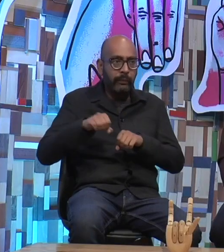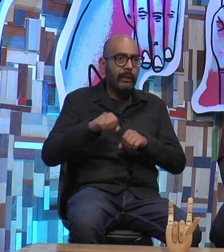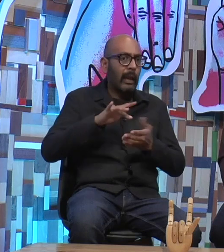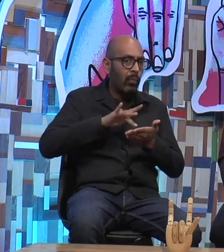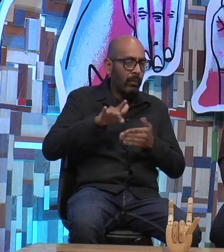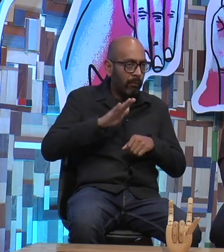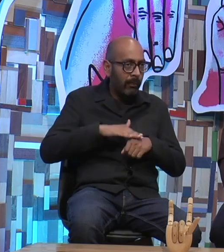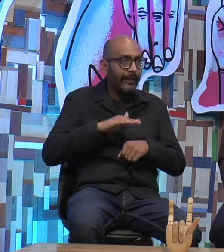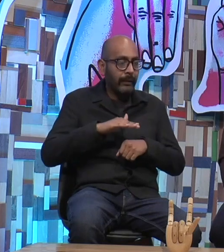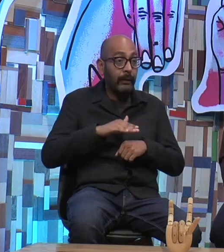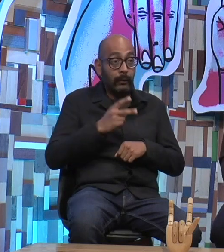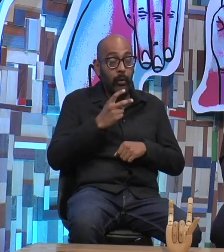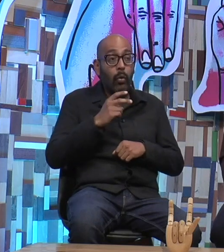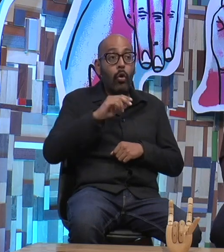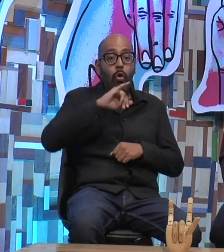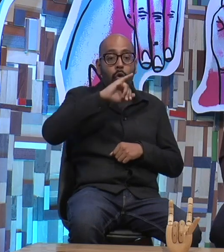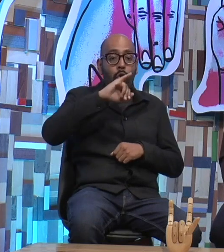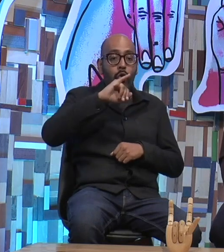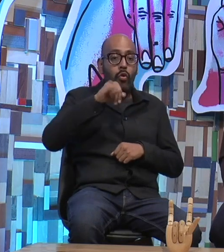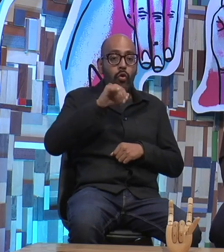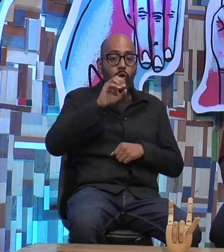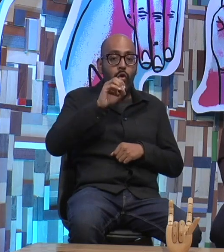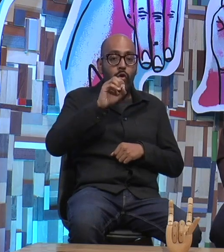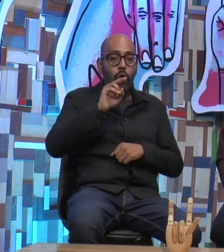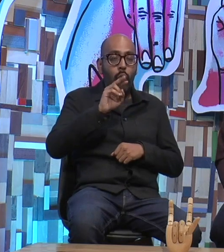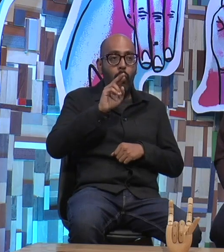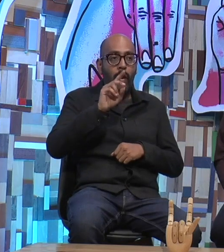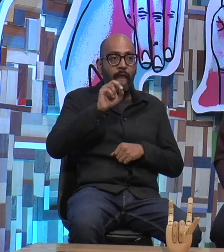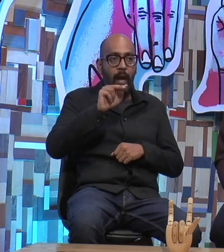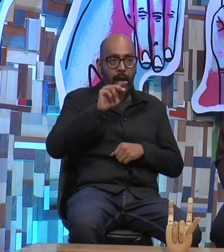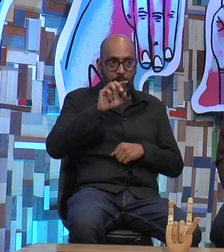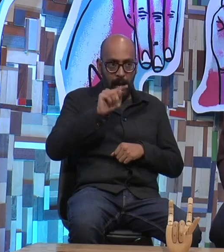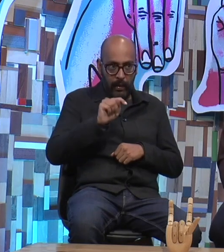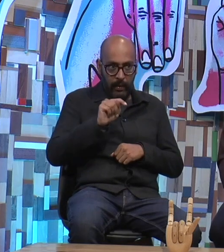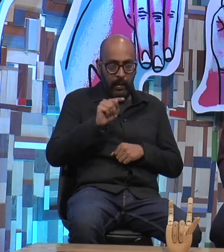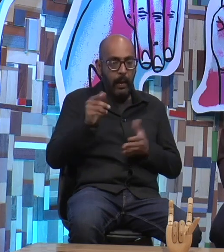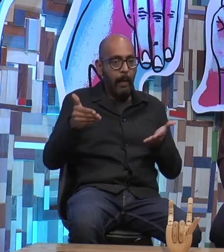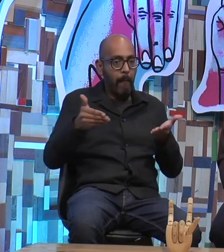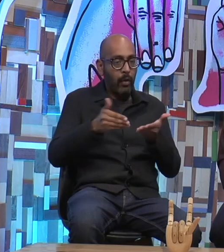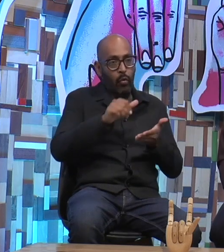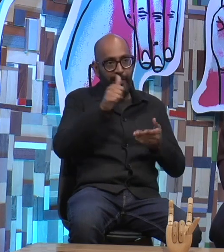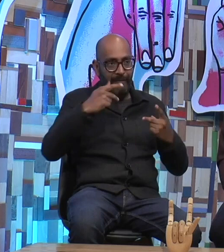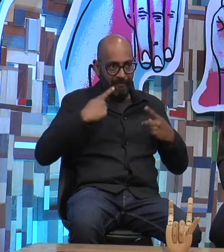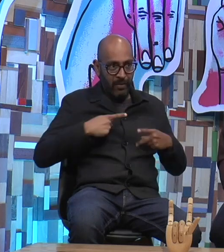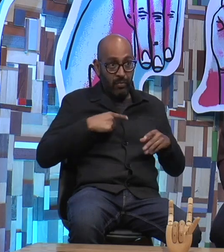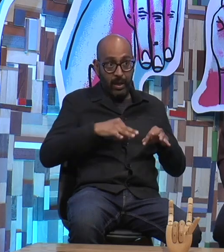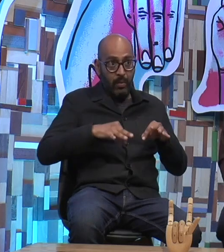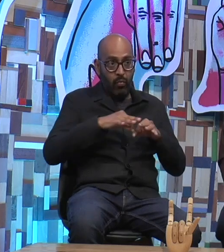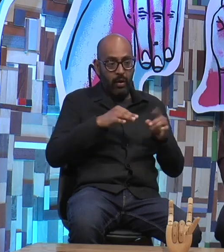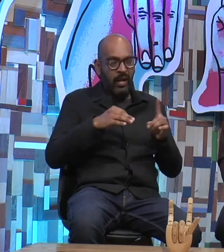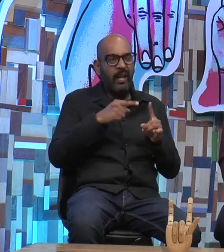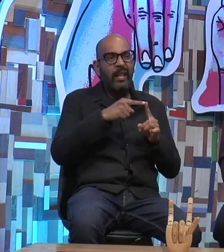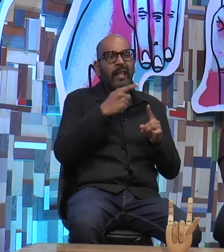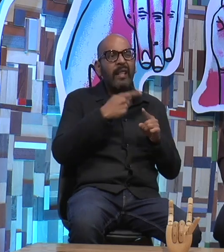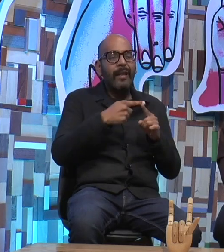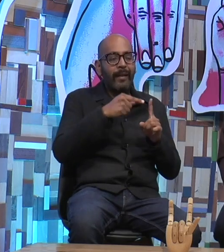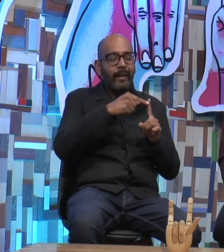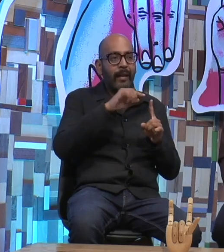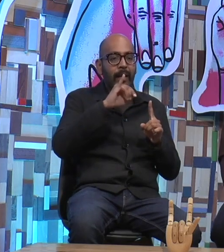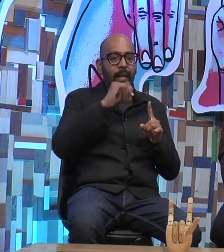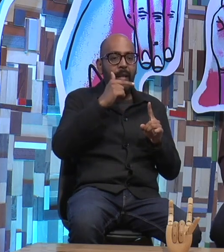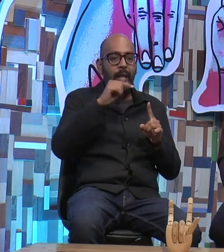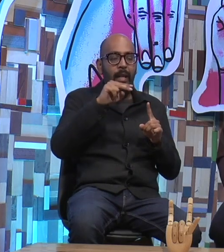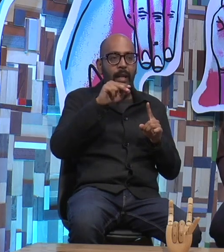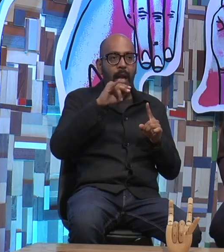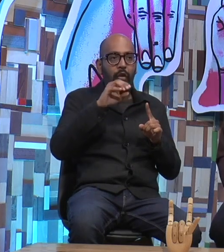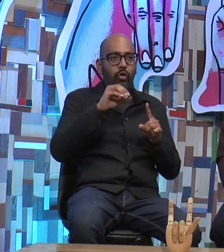esto Jordanet presentó a otro gran personaje de esta historia que es Ignacio Trigueros con Eduardo